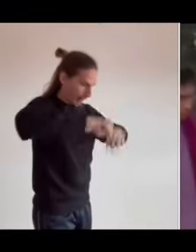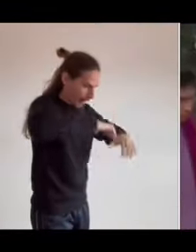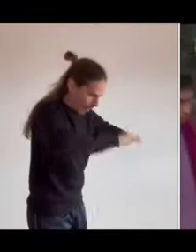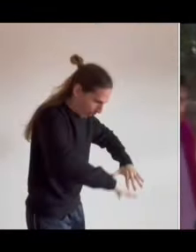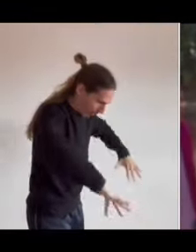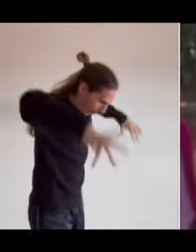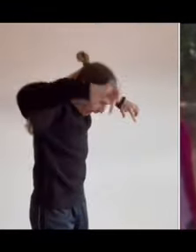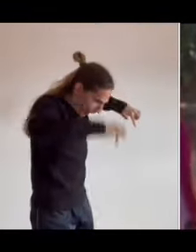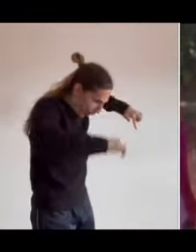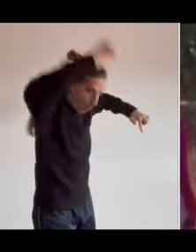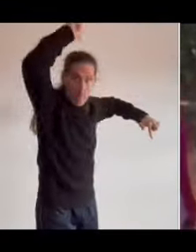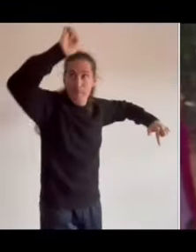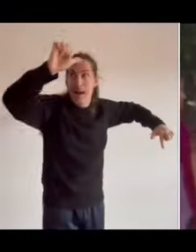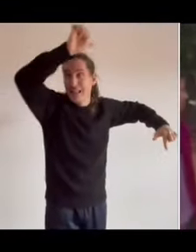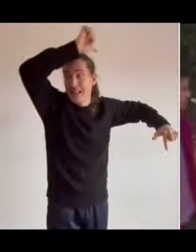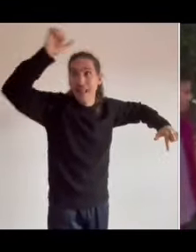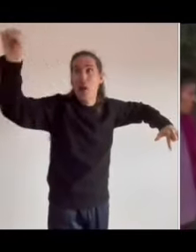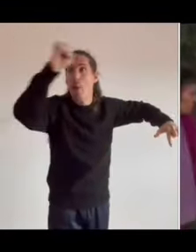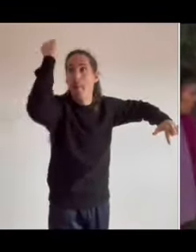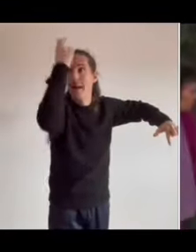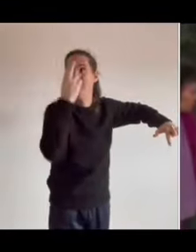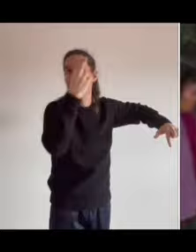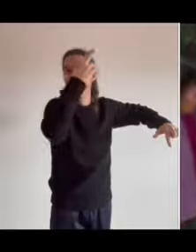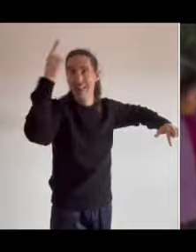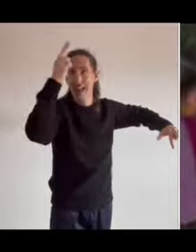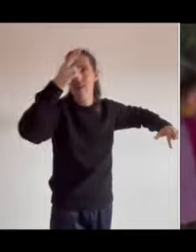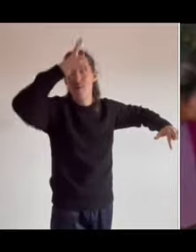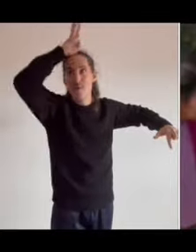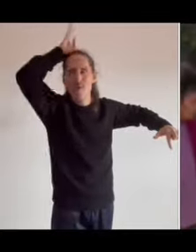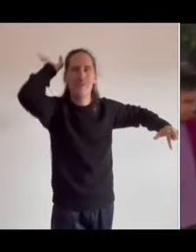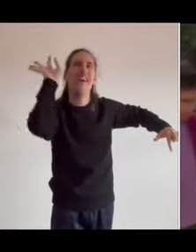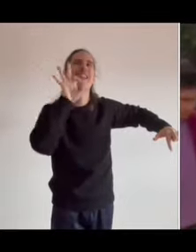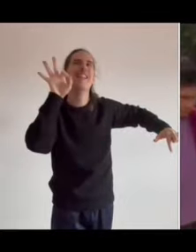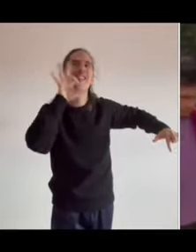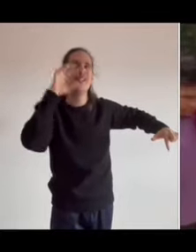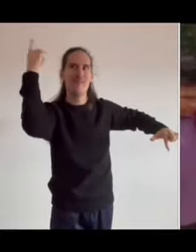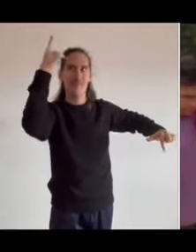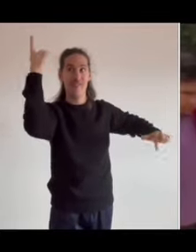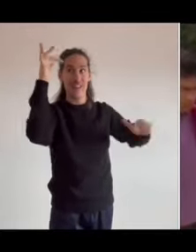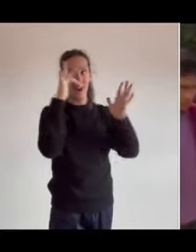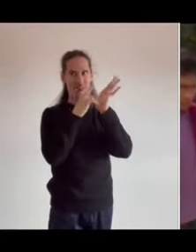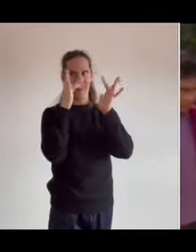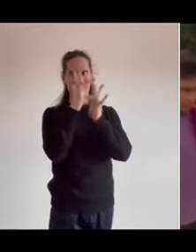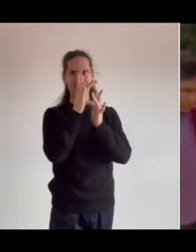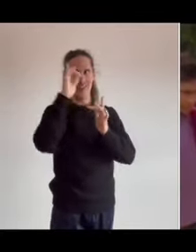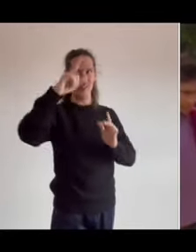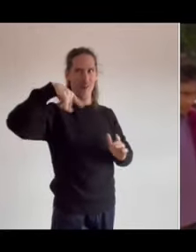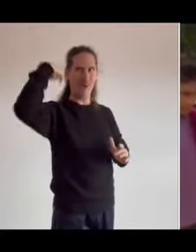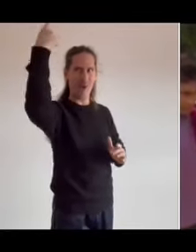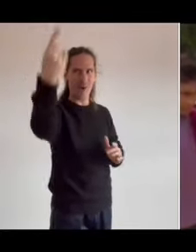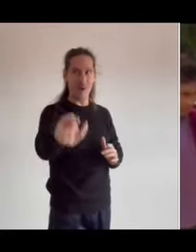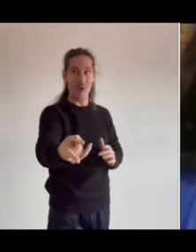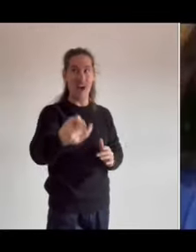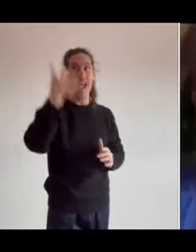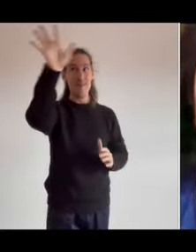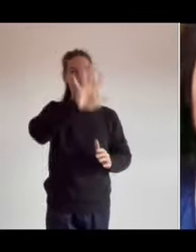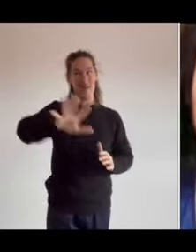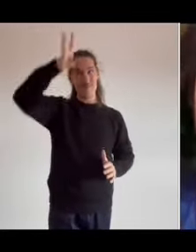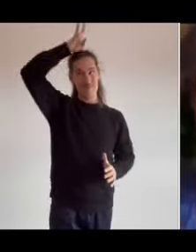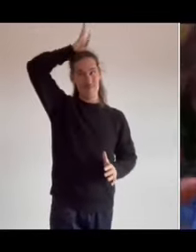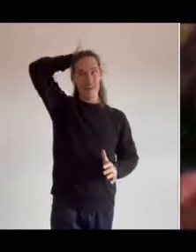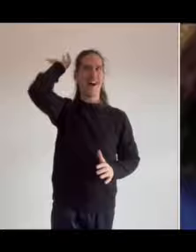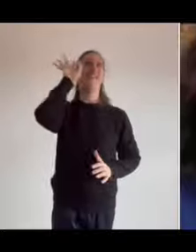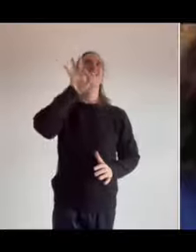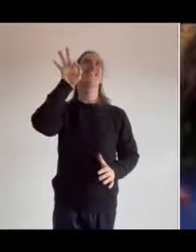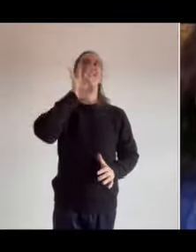encontró que era un batisterio para los cristianos romanos del siglo I después de Cristo. ¿A quién no